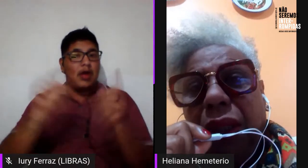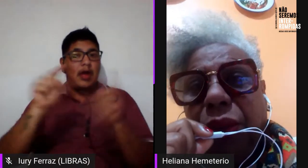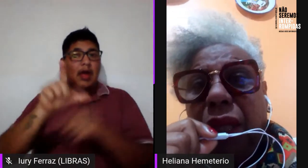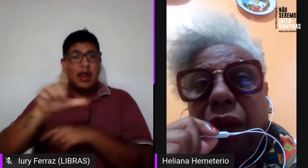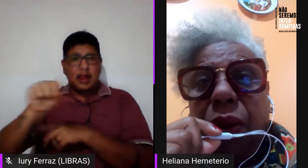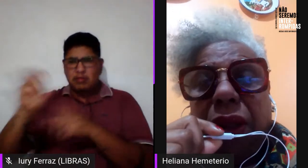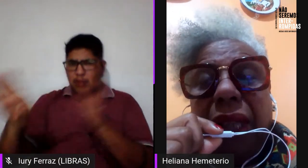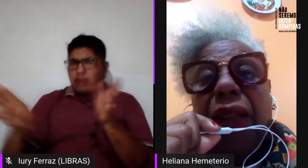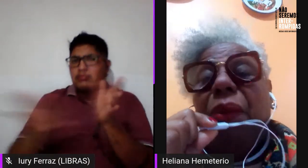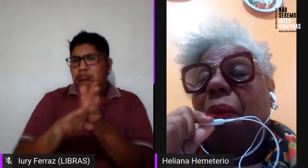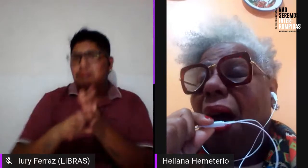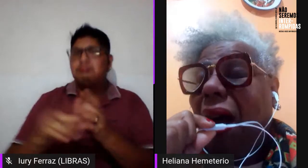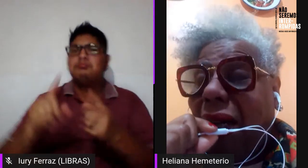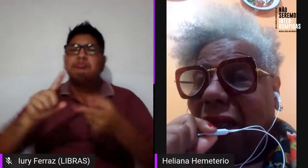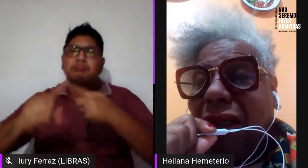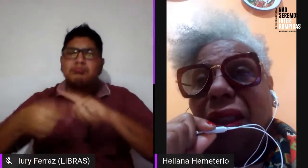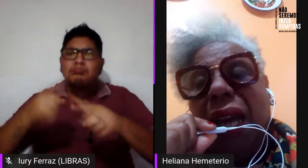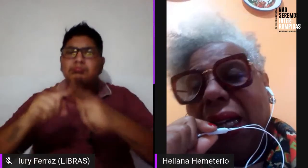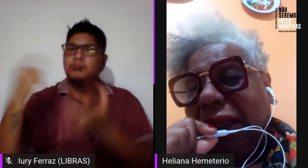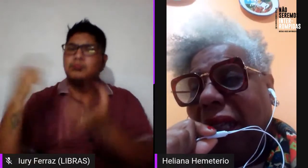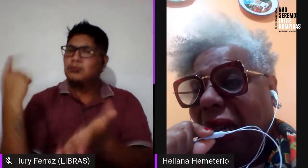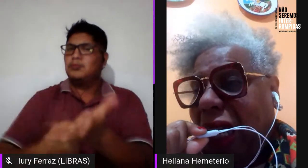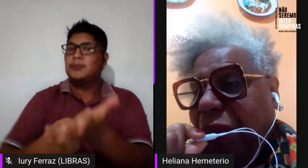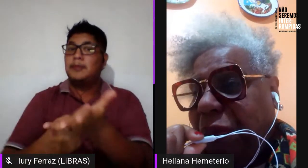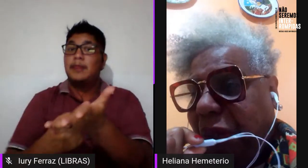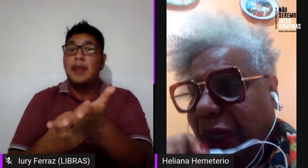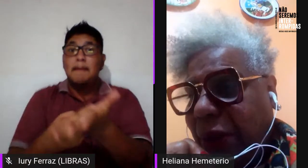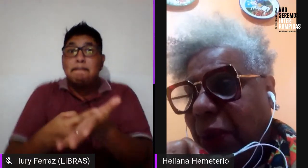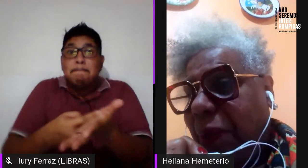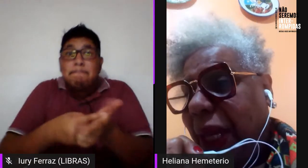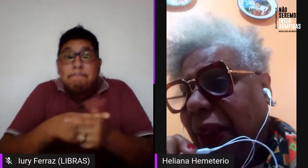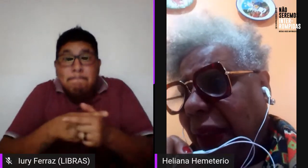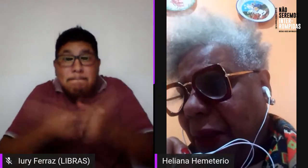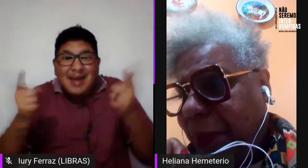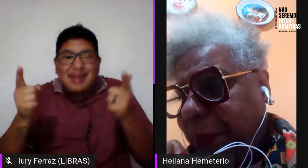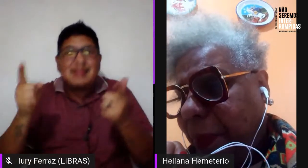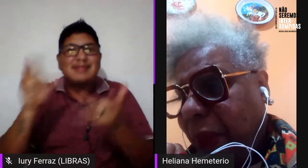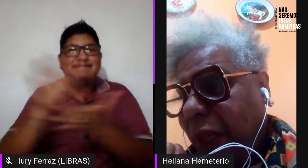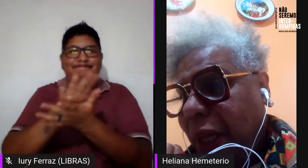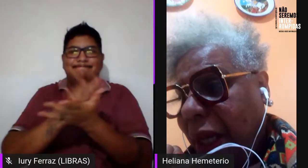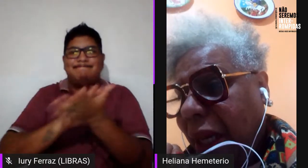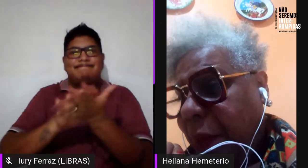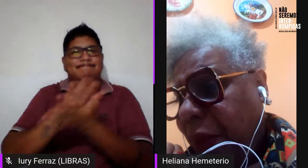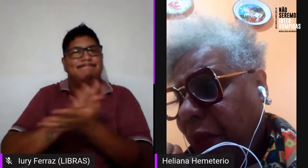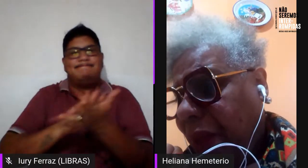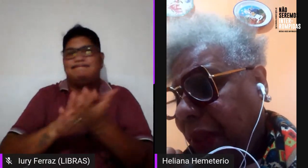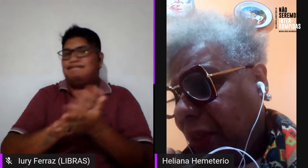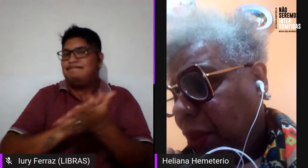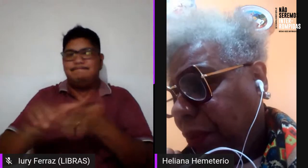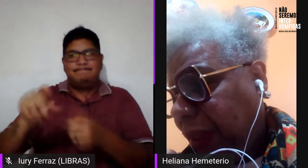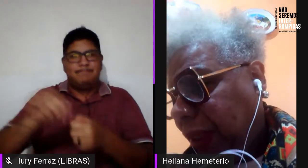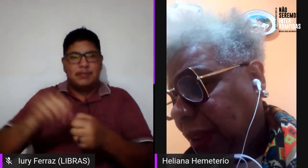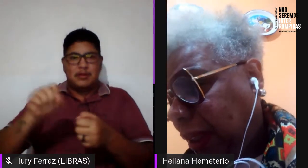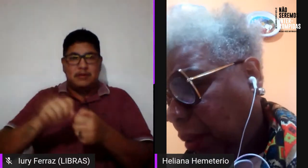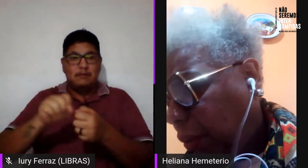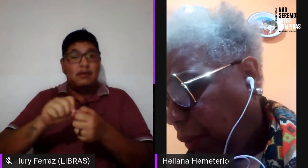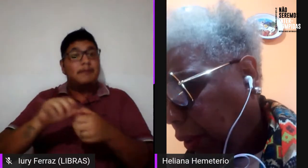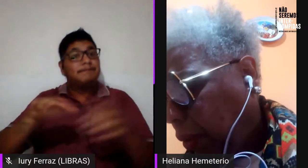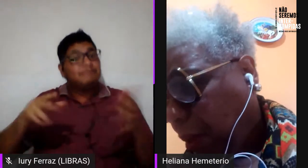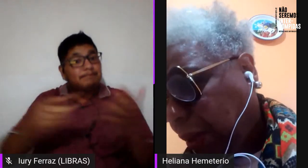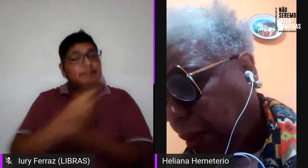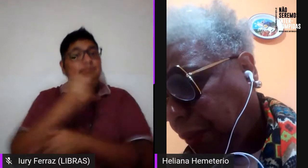acordado, mas nada é feito. Então, em 1995,